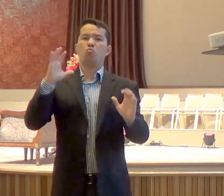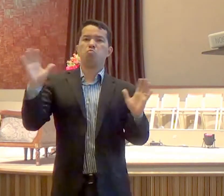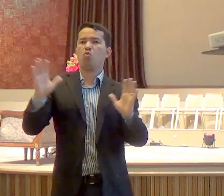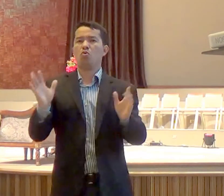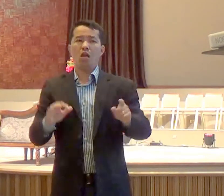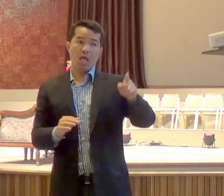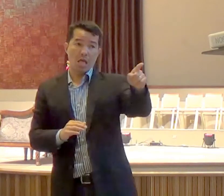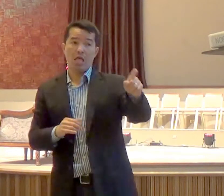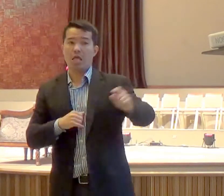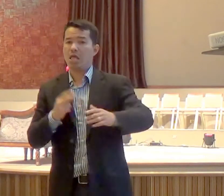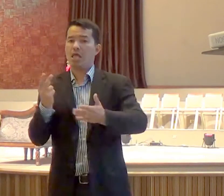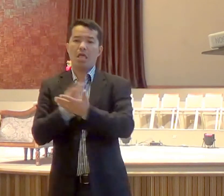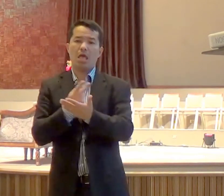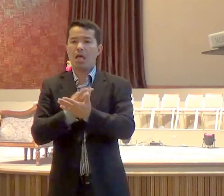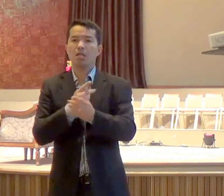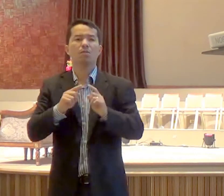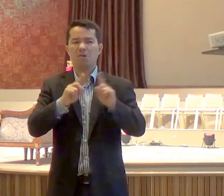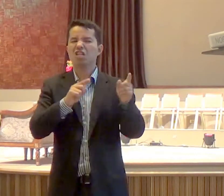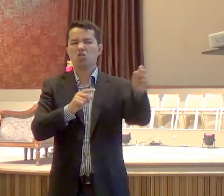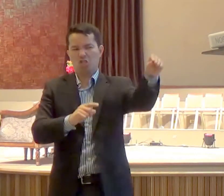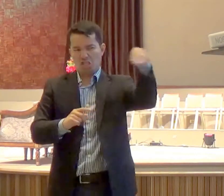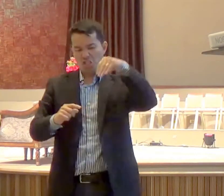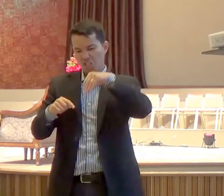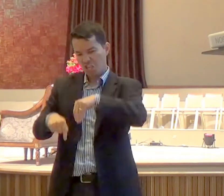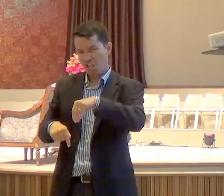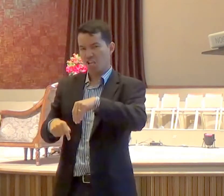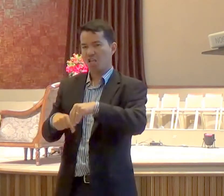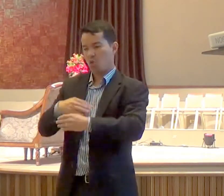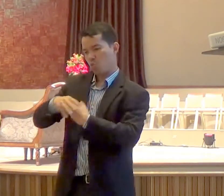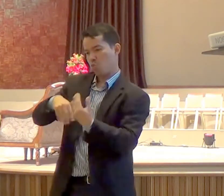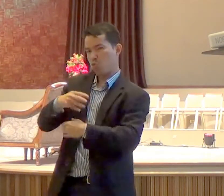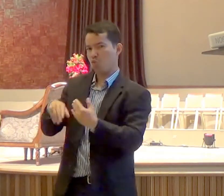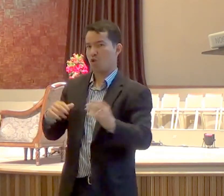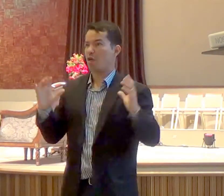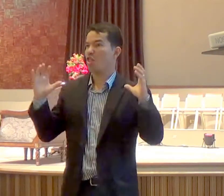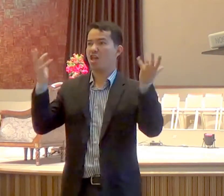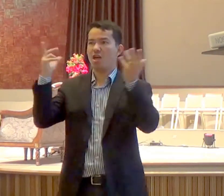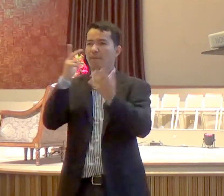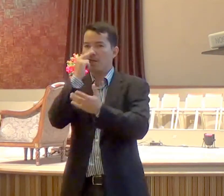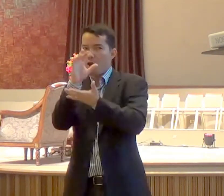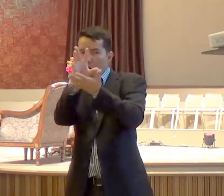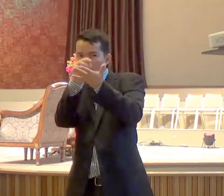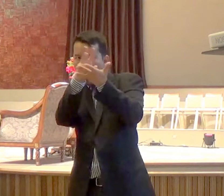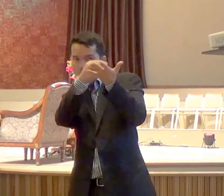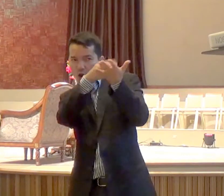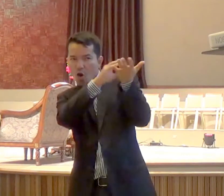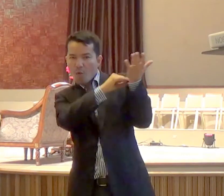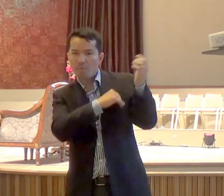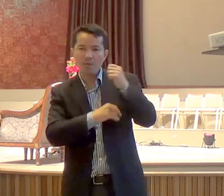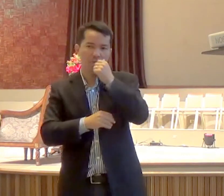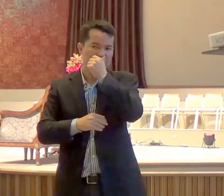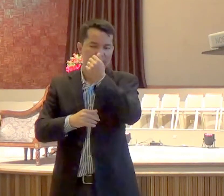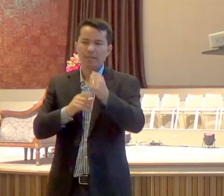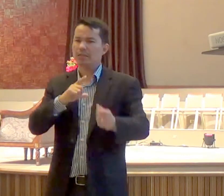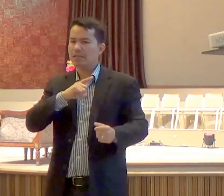pagãs, será santificada, e aí, trazemos tudo, que tem lá fora, é festa junina, dentro da igreja,